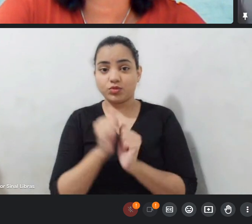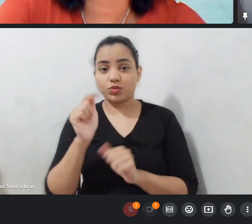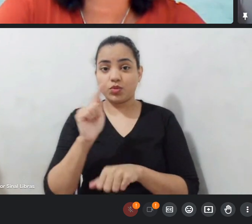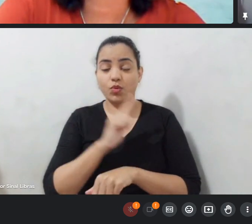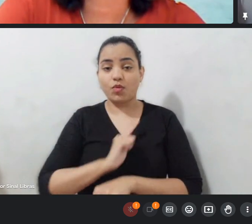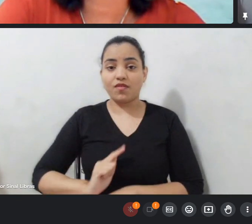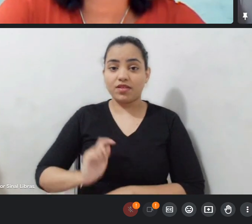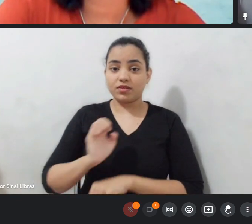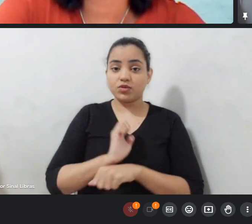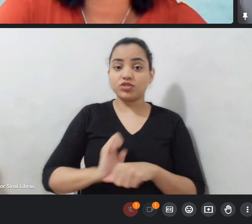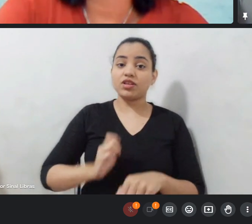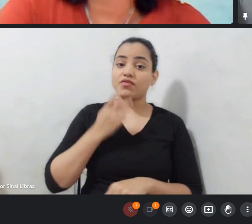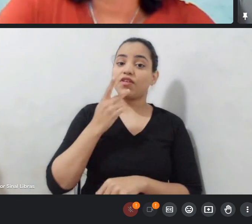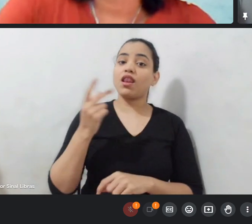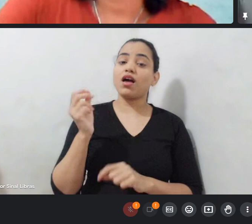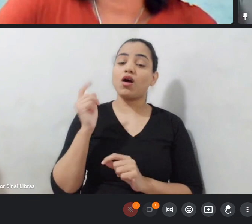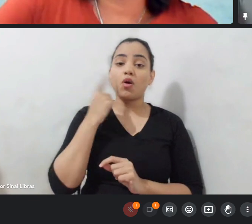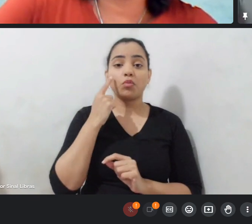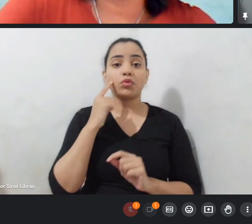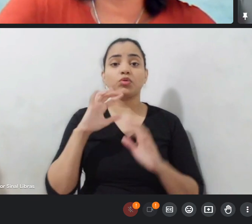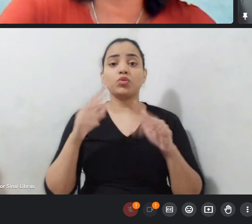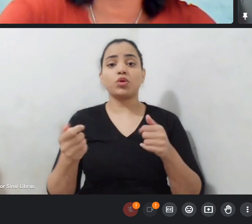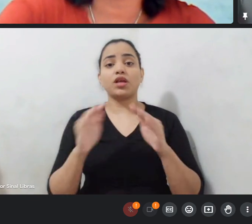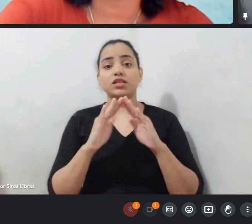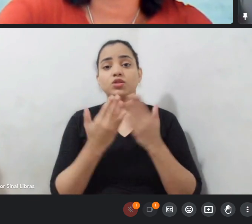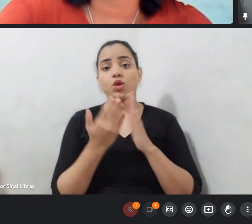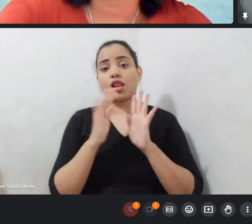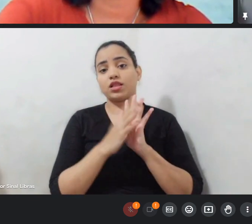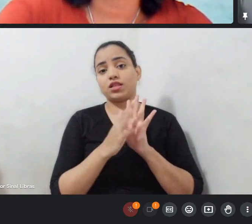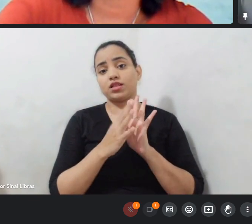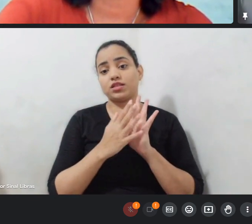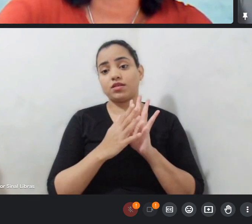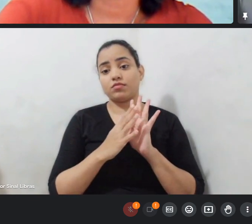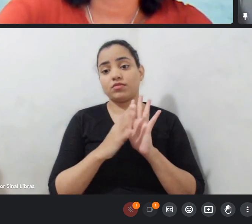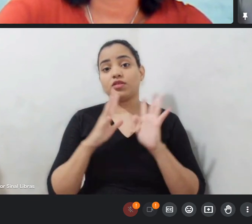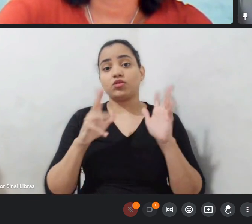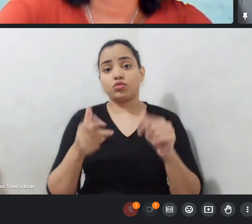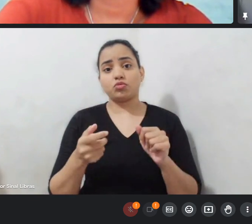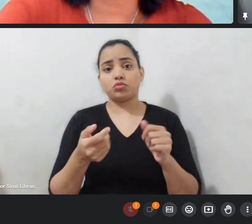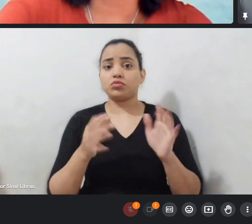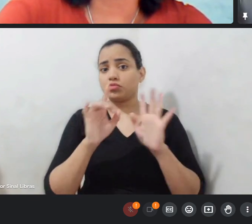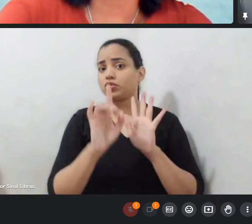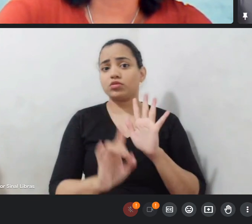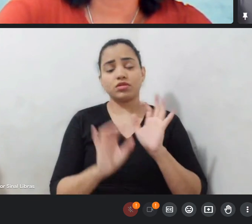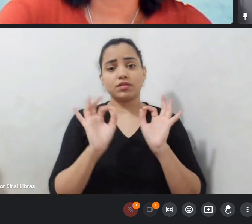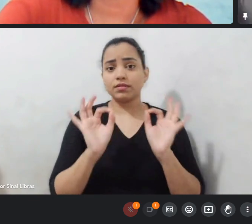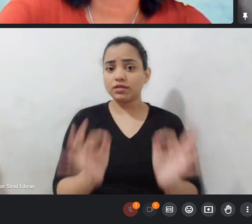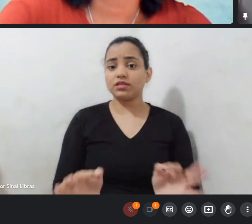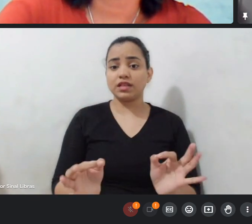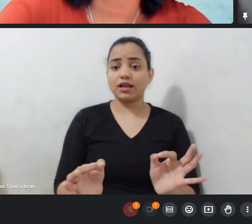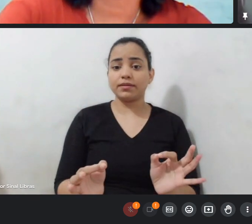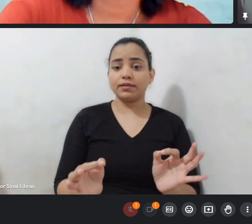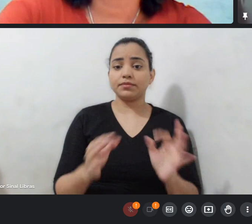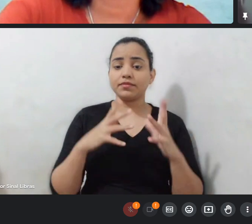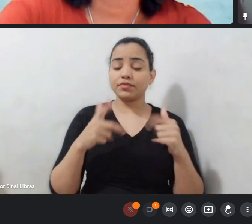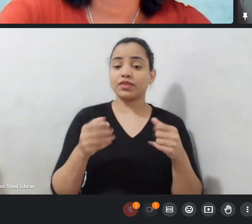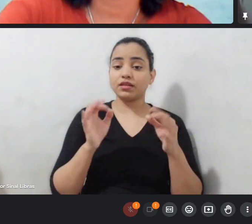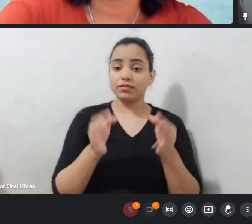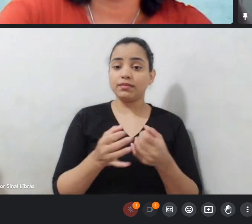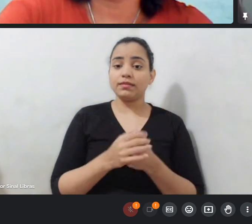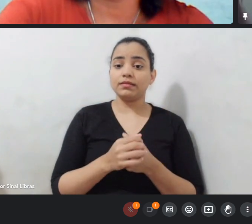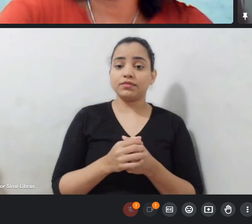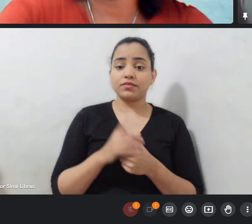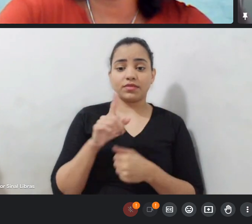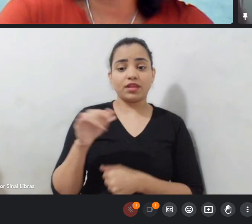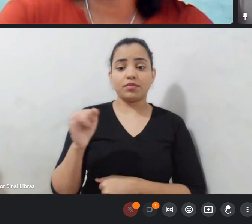de samba da liga das escolas elas estão em pleno gozo dos seus direitos anotários estão com todas as certidões então isso também seria muito